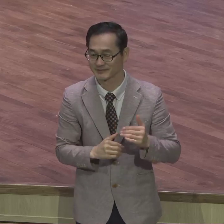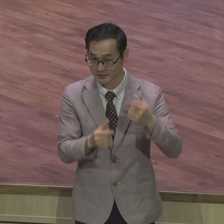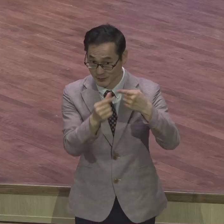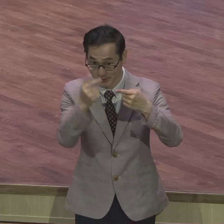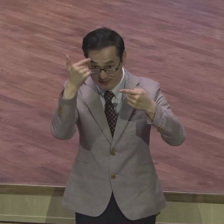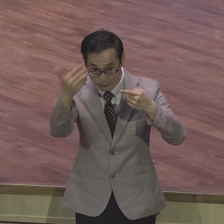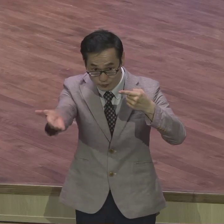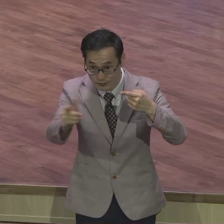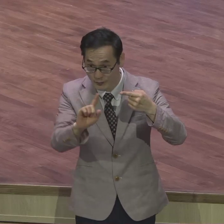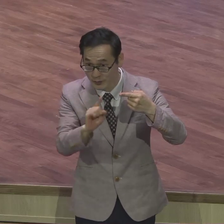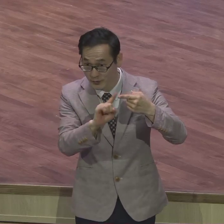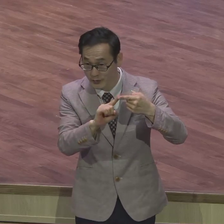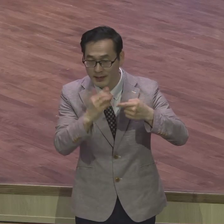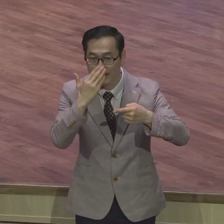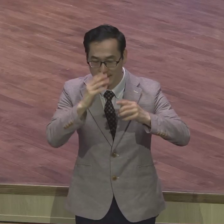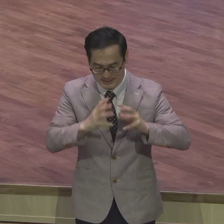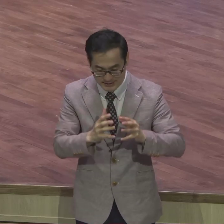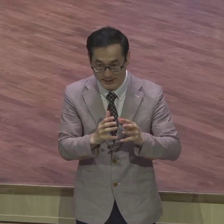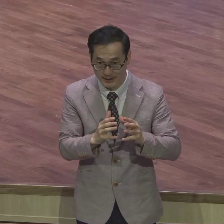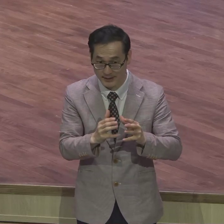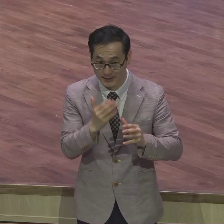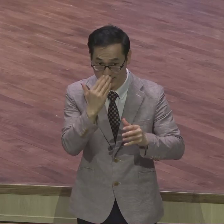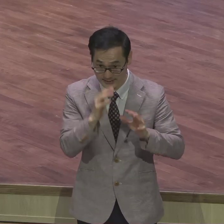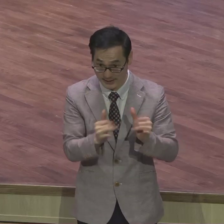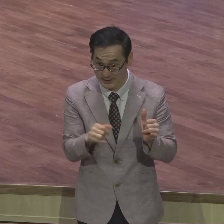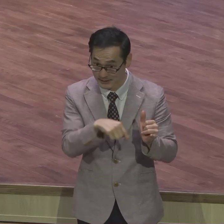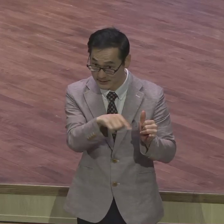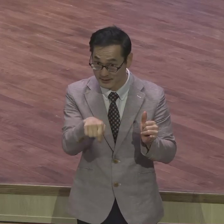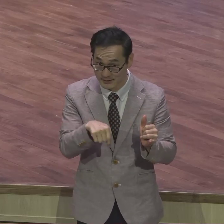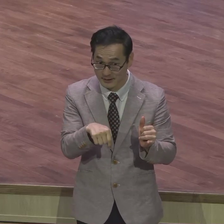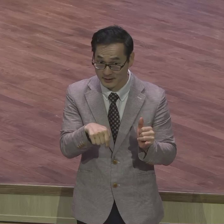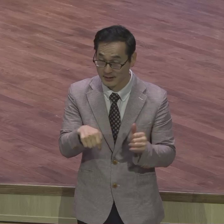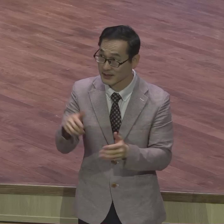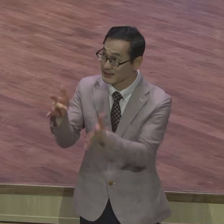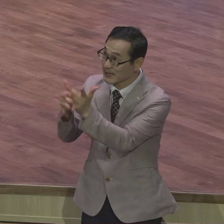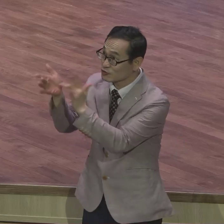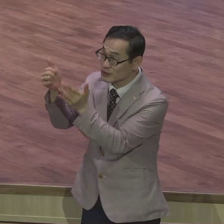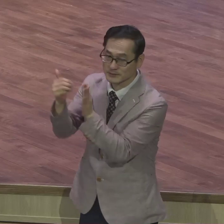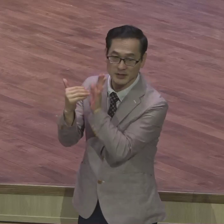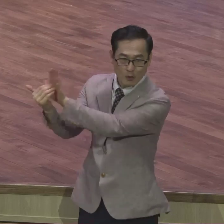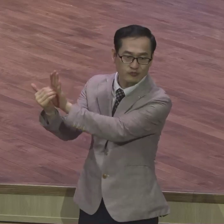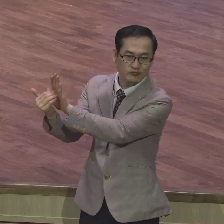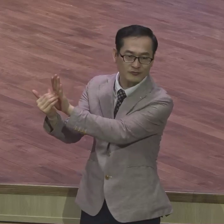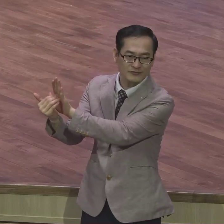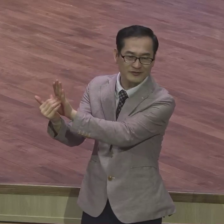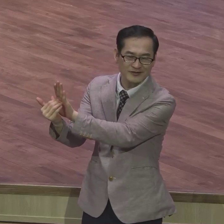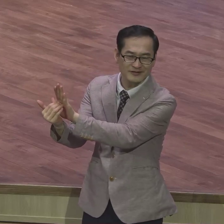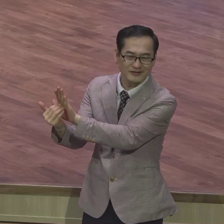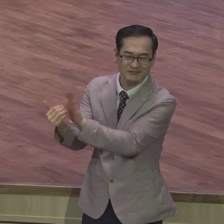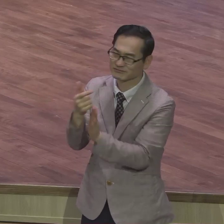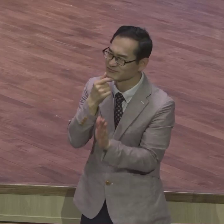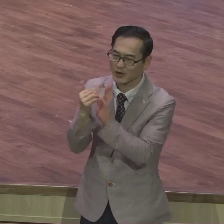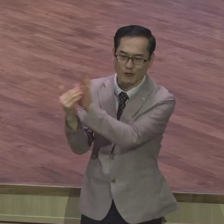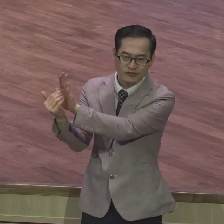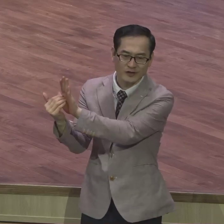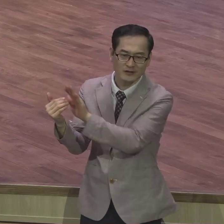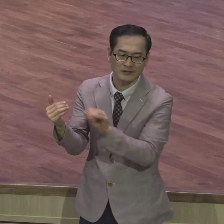이스라엘이 이 메시아를 거부한 문제 이스라엘이 왜 그리스도를 거부했냐